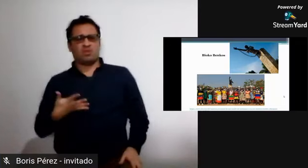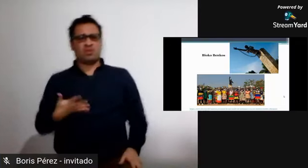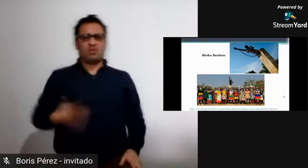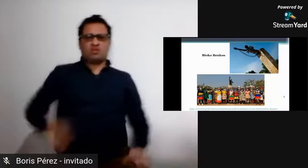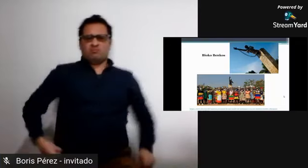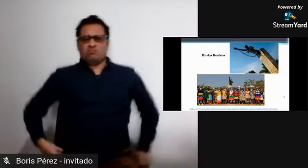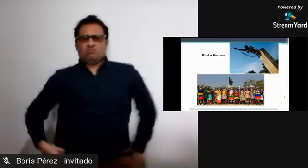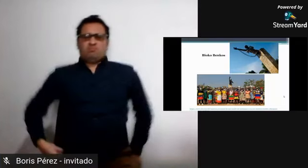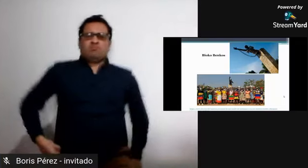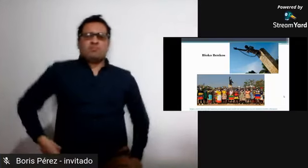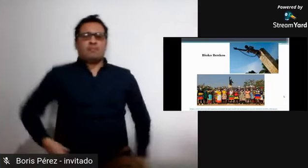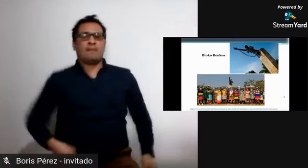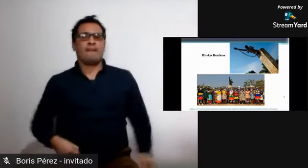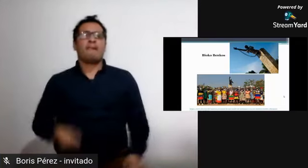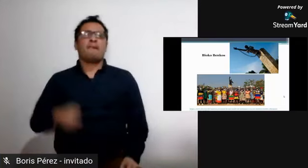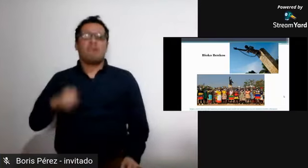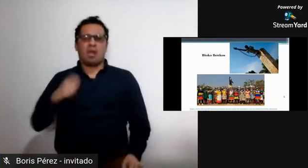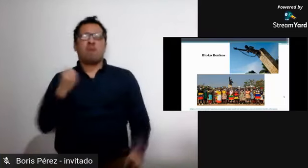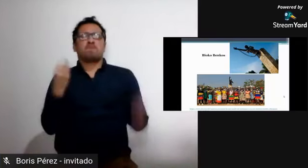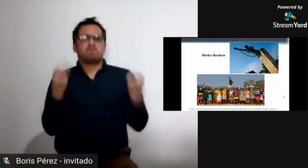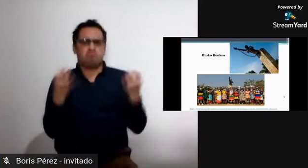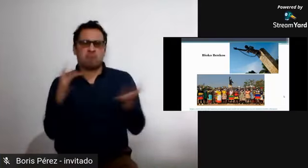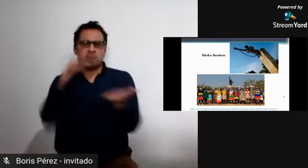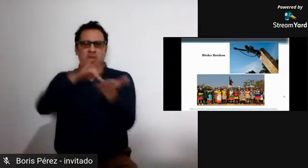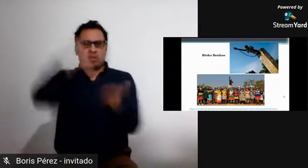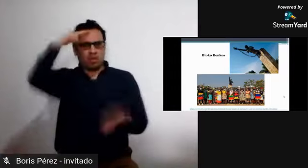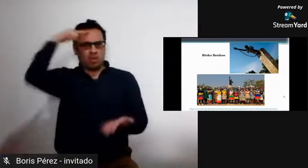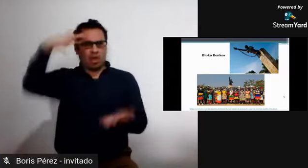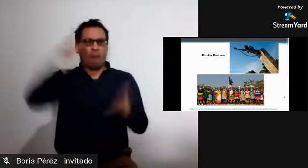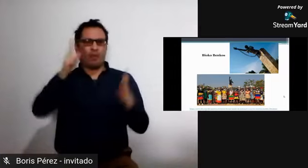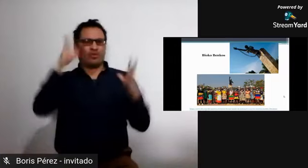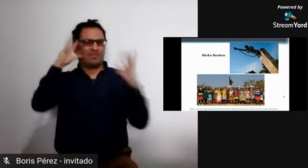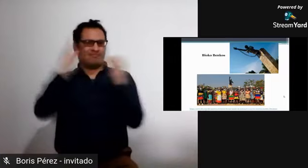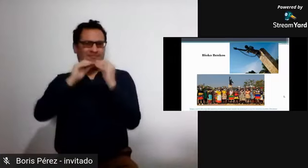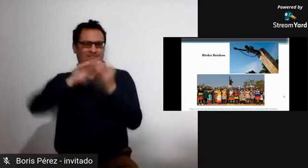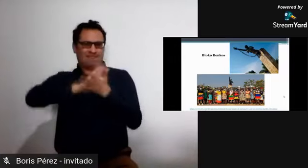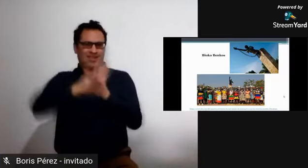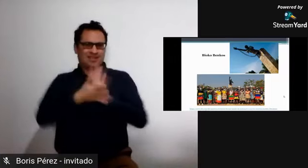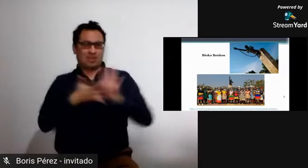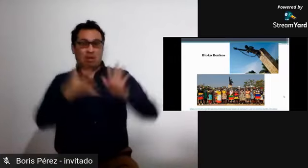caracteriza en esta estatua.